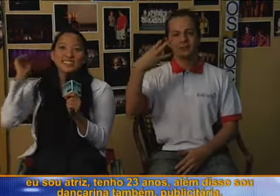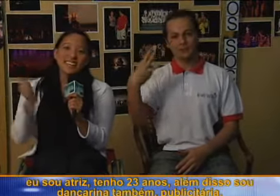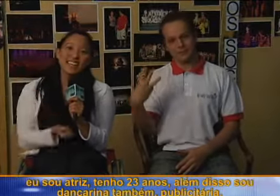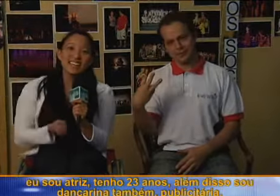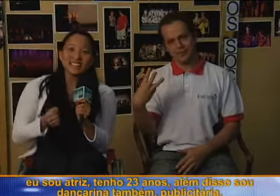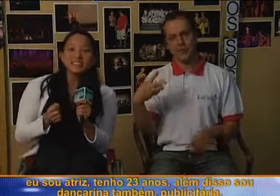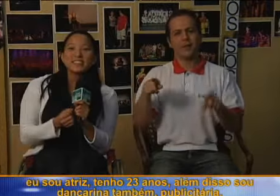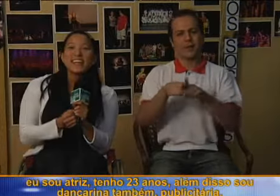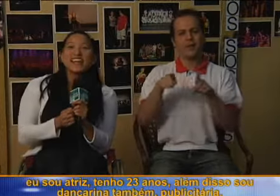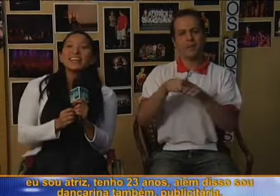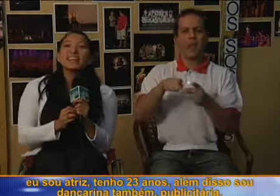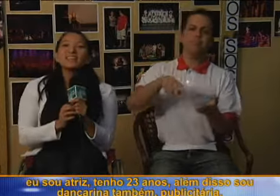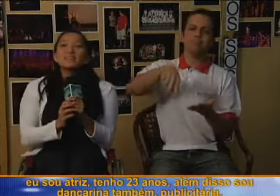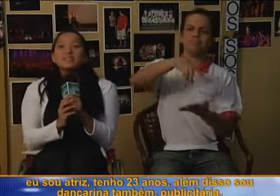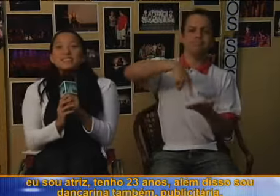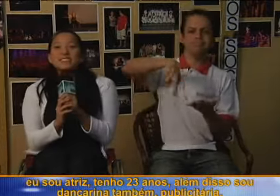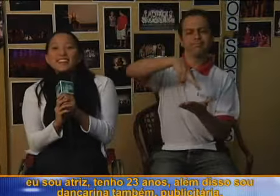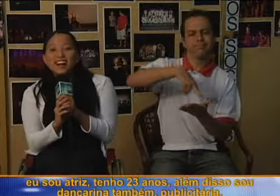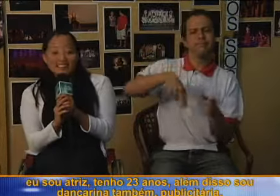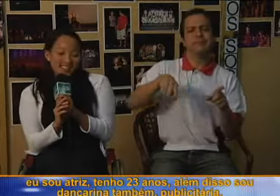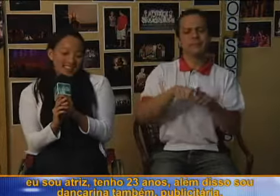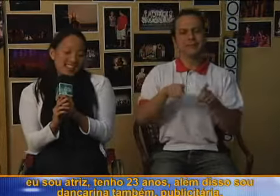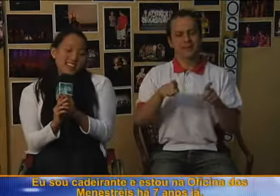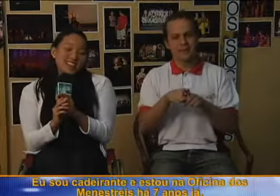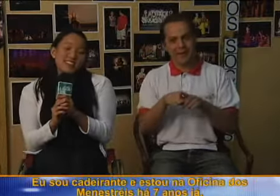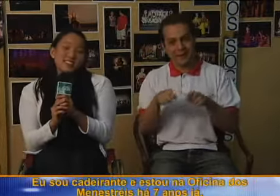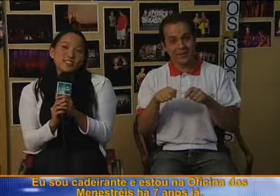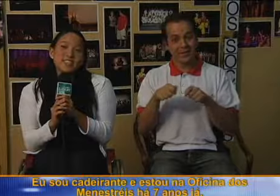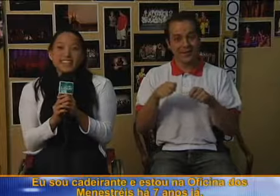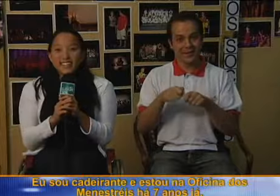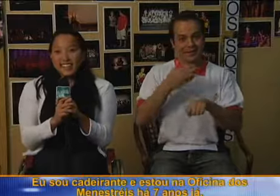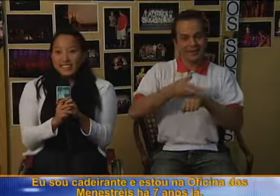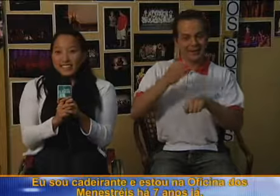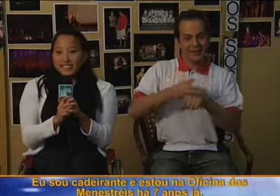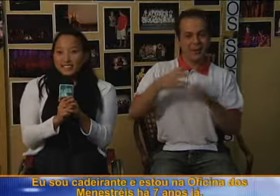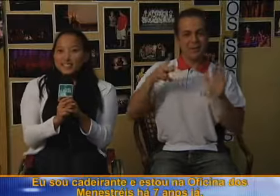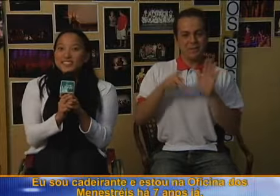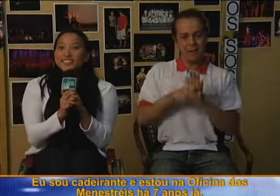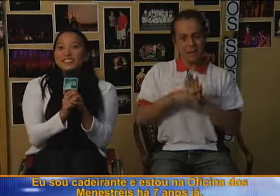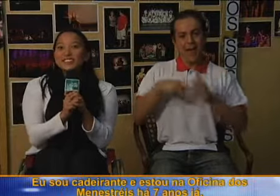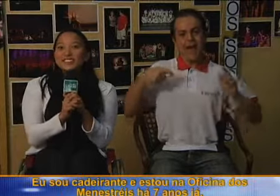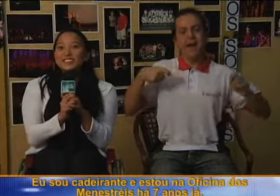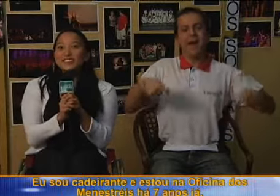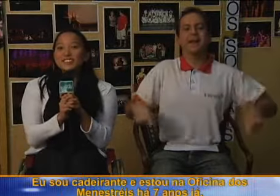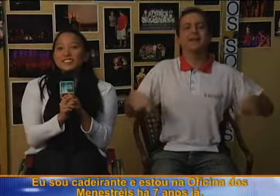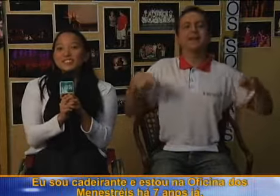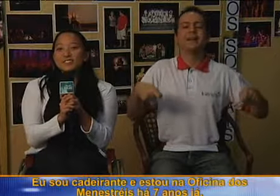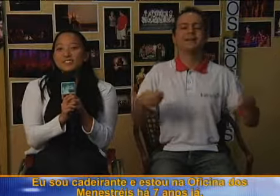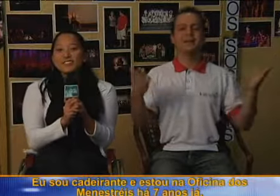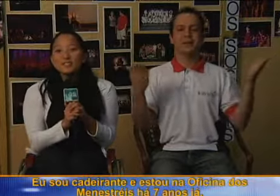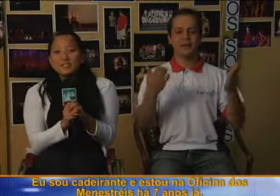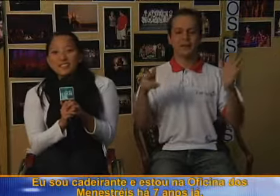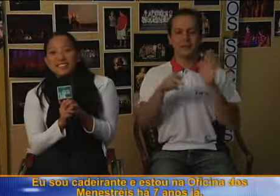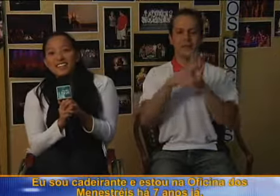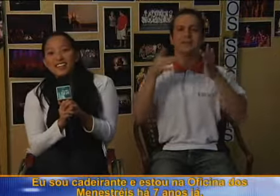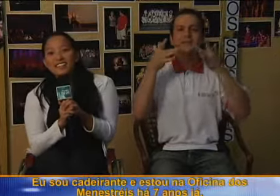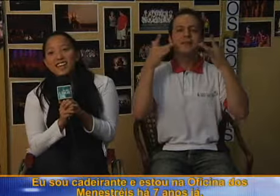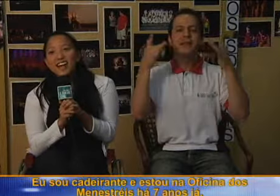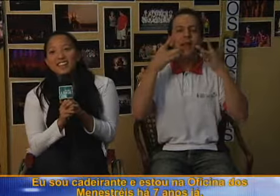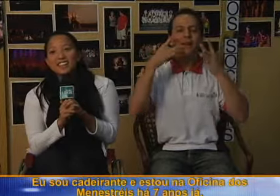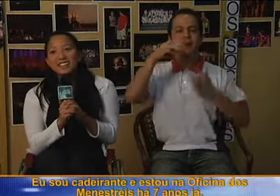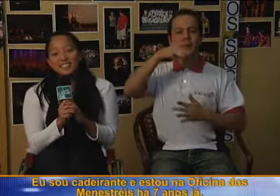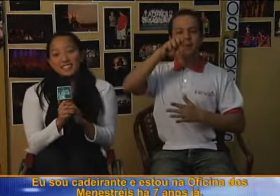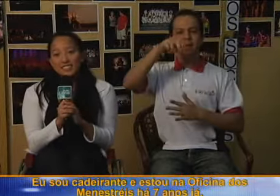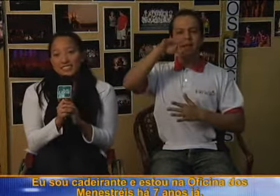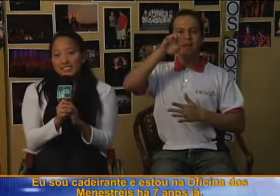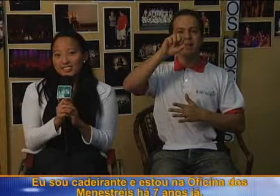além disso eu sou dançarina também, publicitária. Eu sou cadeirante e eu estou na oficina dos menestrais